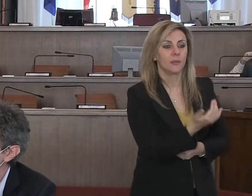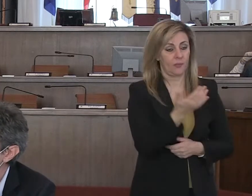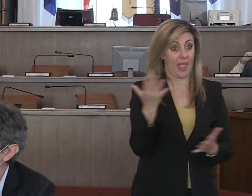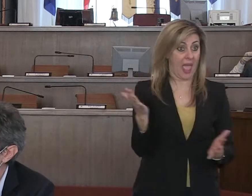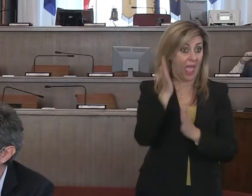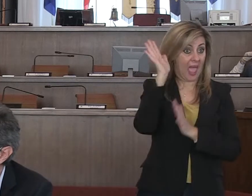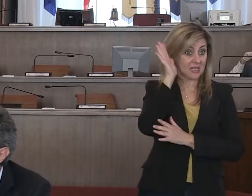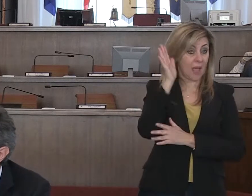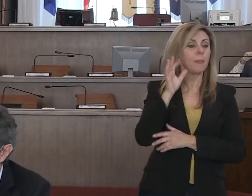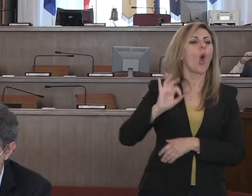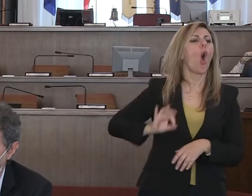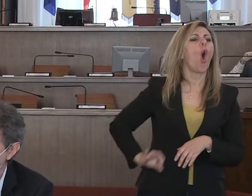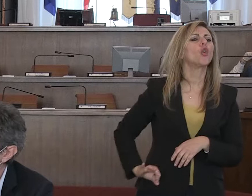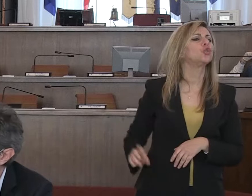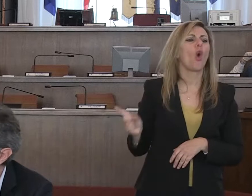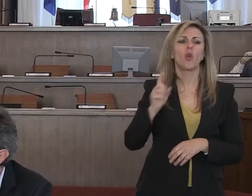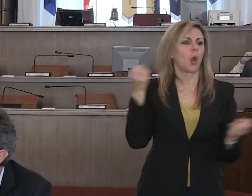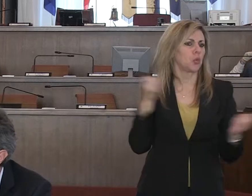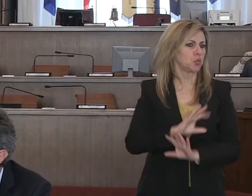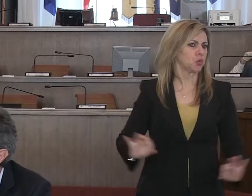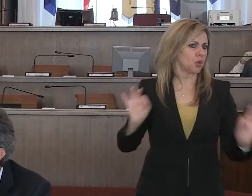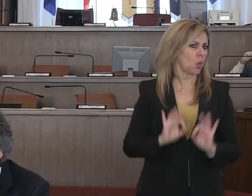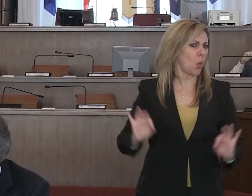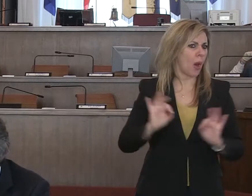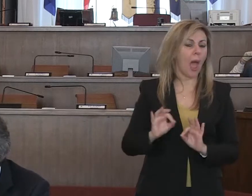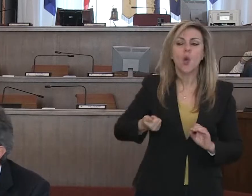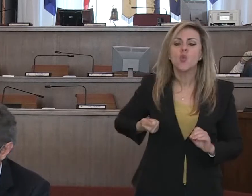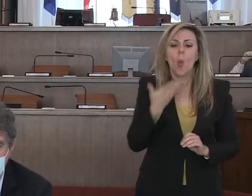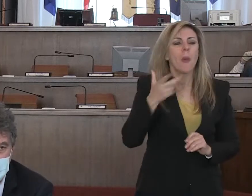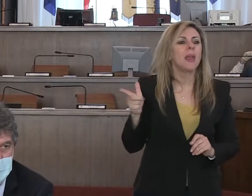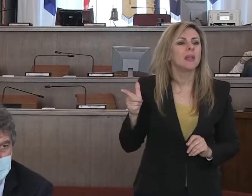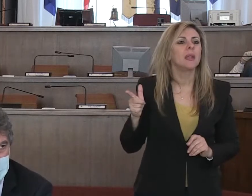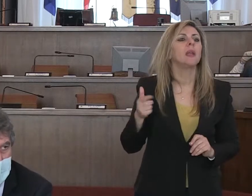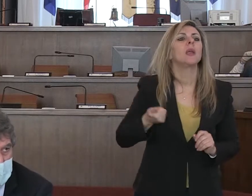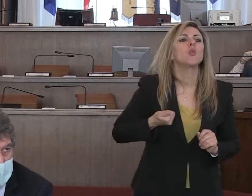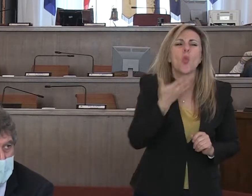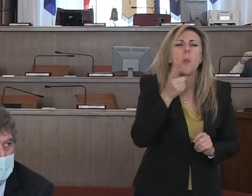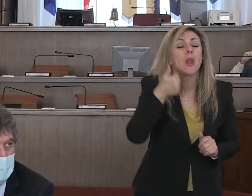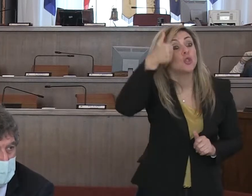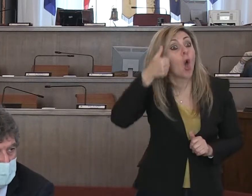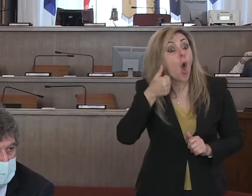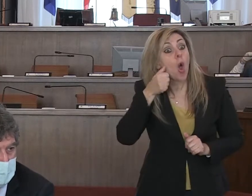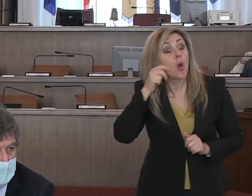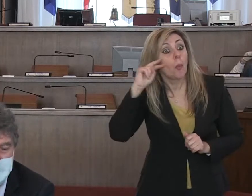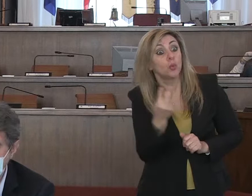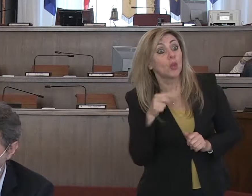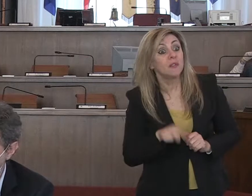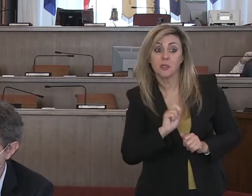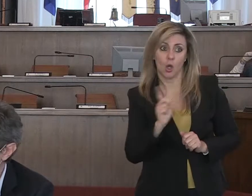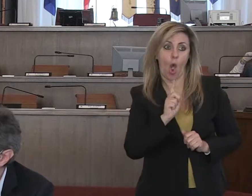per Ortona non è accaduto e non è soltanto un problema di numeri di incidenza, il problema è che le zone rosse